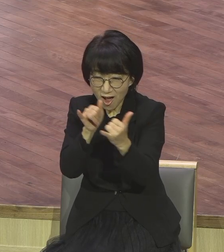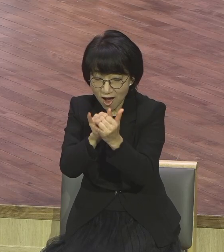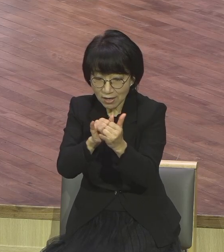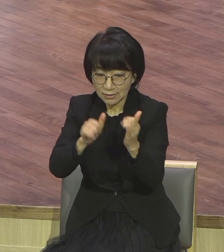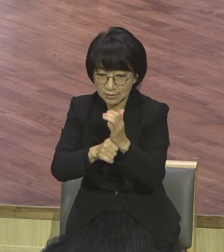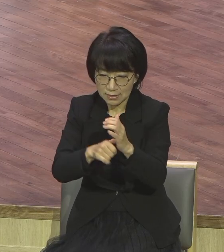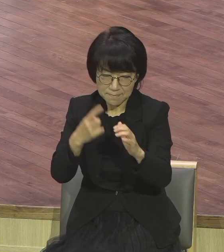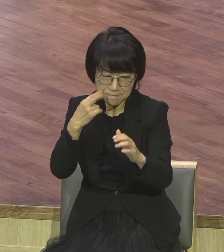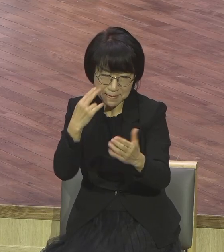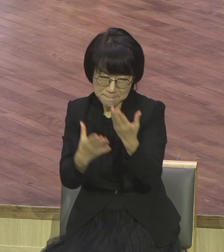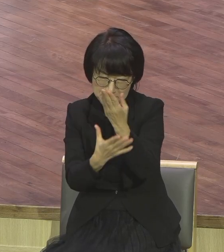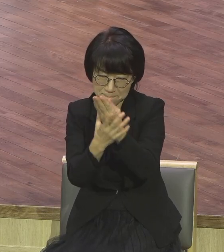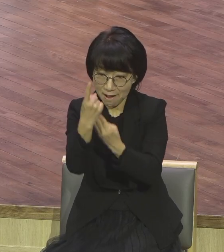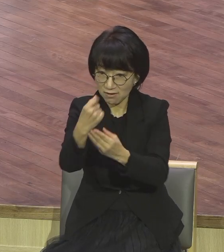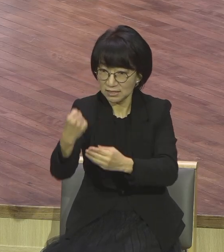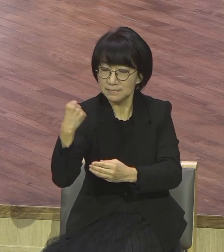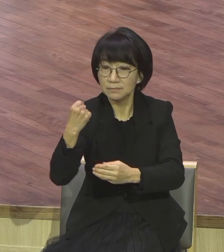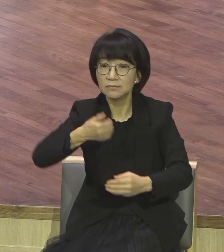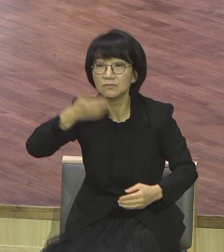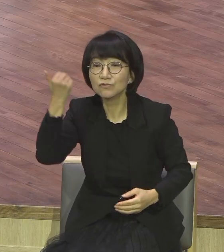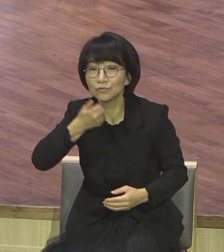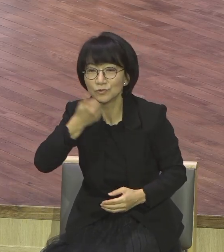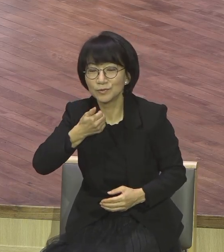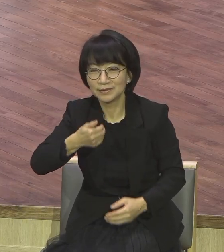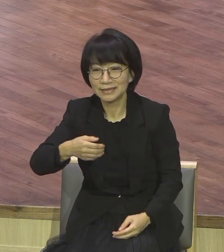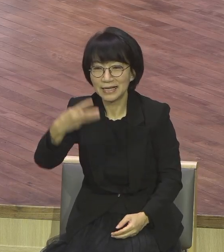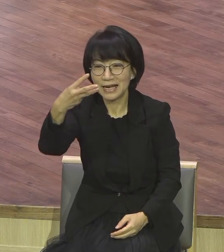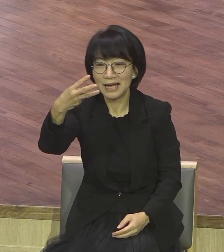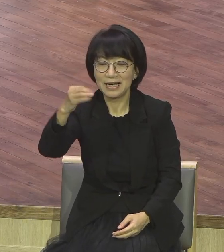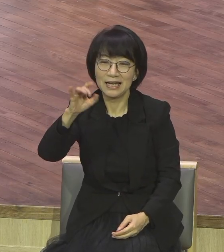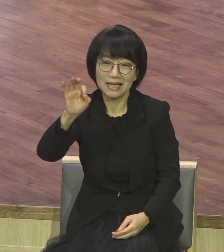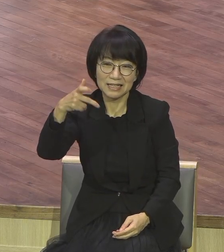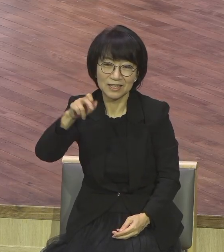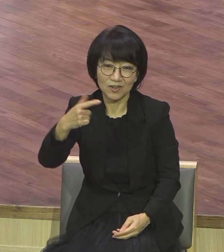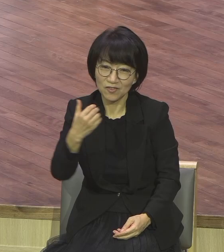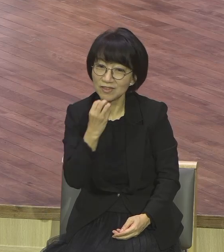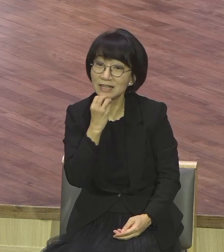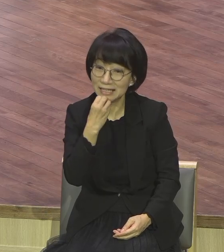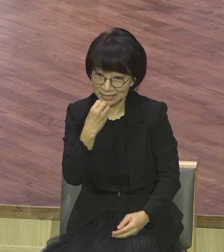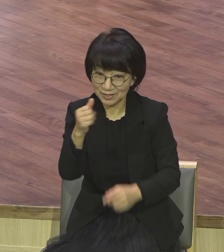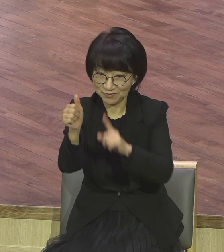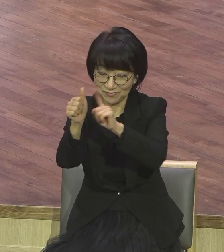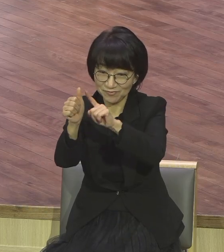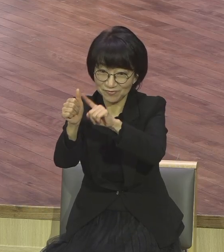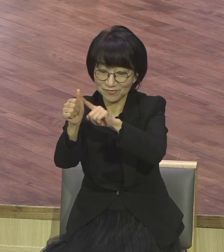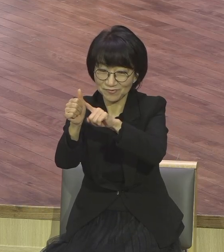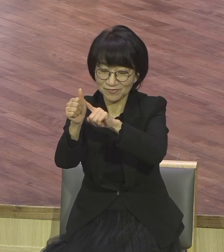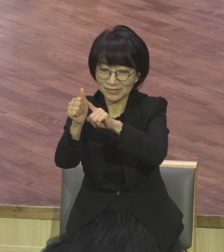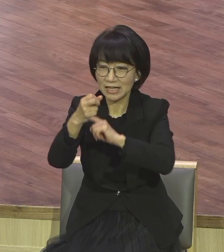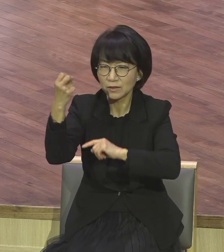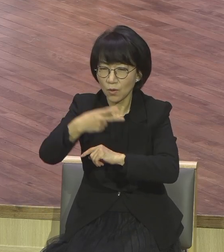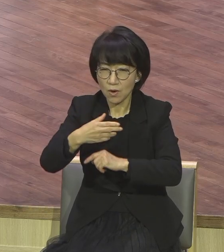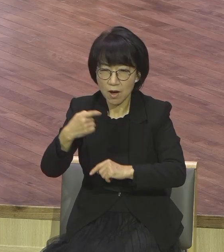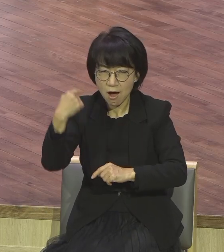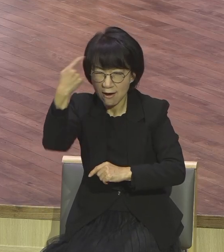미국으로 만드는 일을 했어요. 그 정도가 아니라 결정적인 것은 흑인 노예 해방입니다.